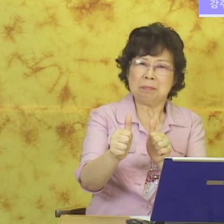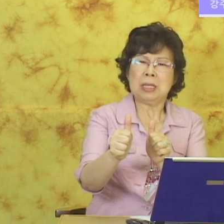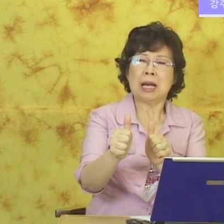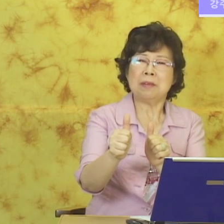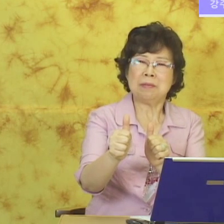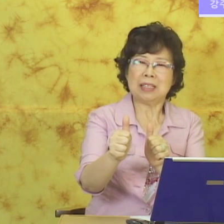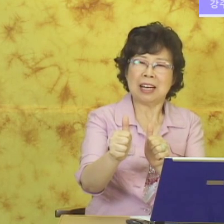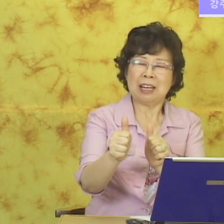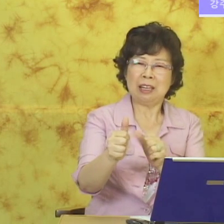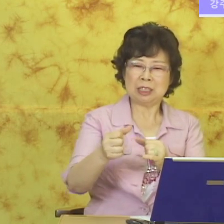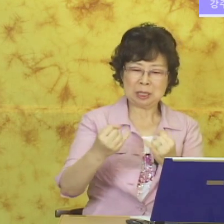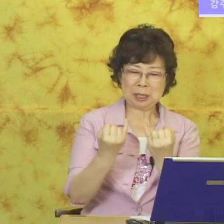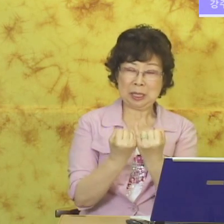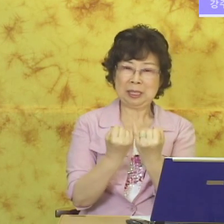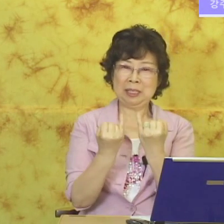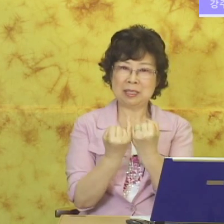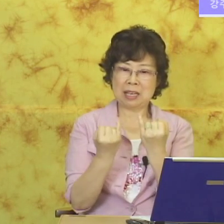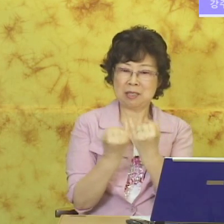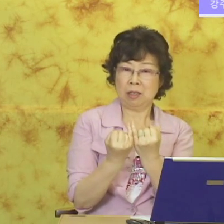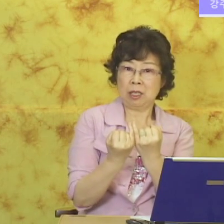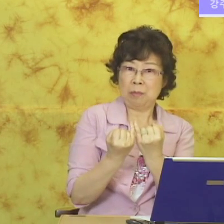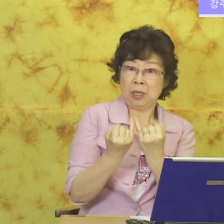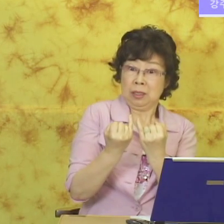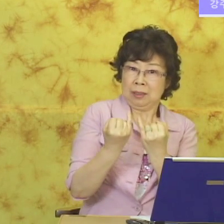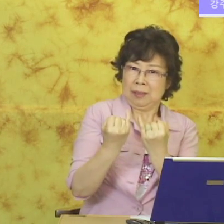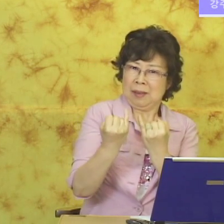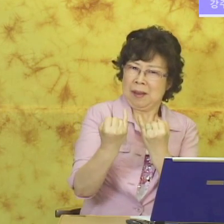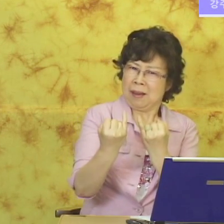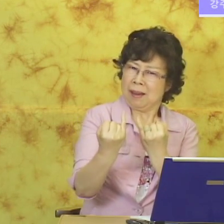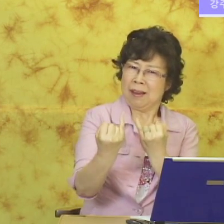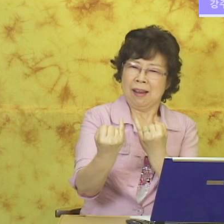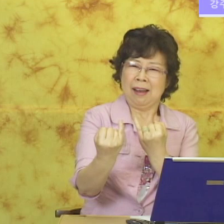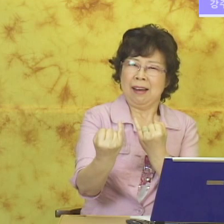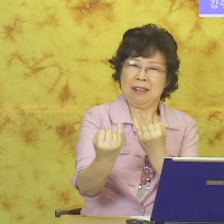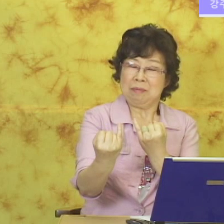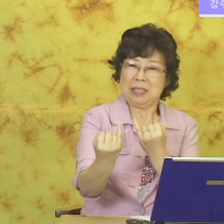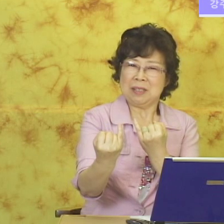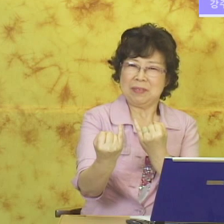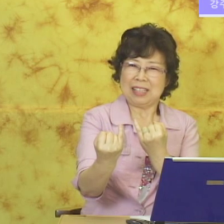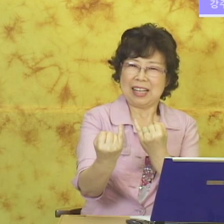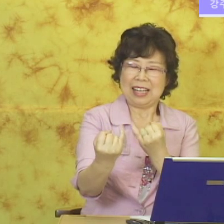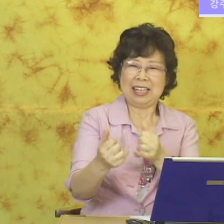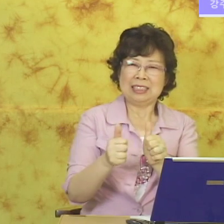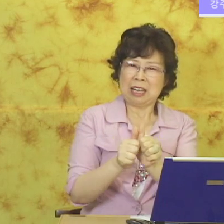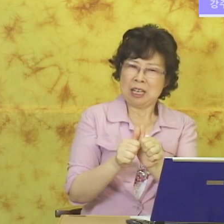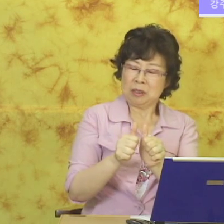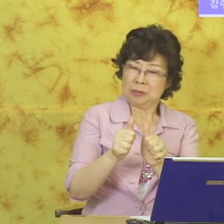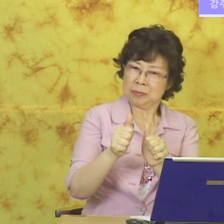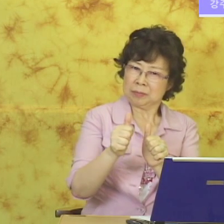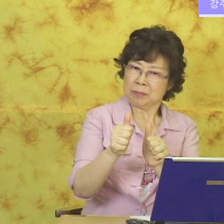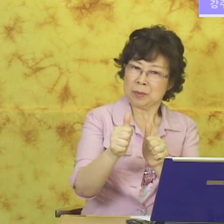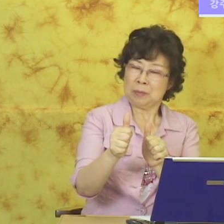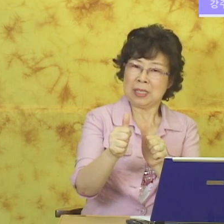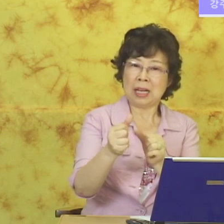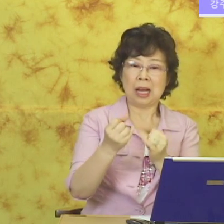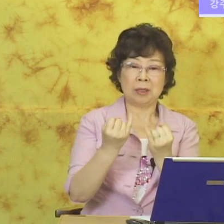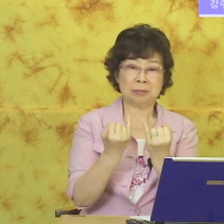미남입니다. 예. 자 여기 여자에서 이렇게 하면 미녀입니다. 미남.